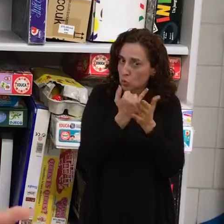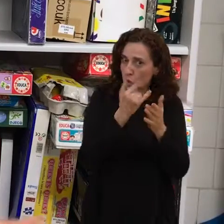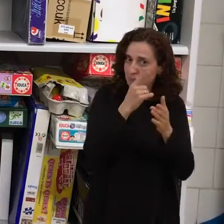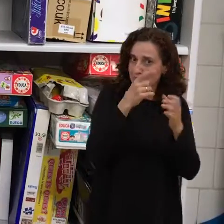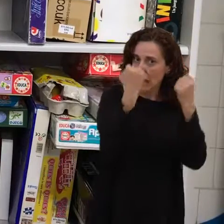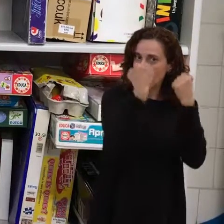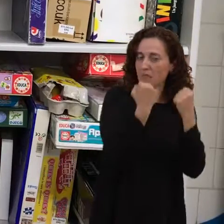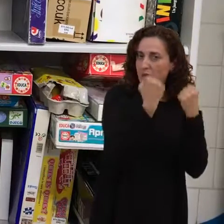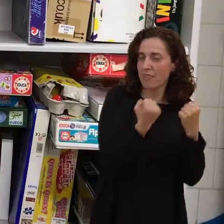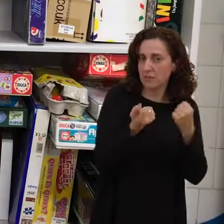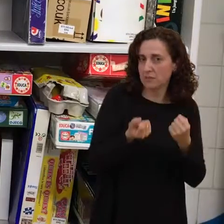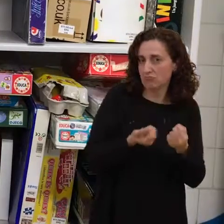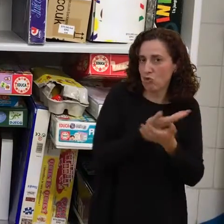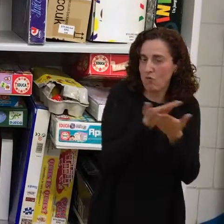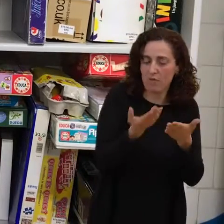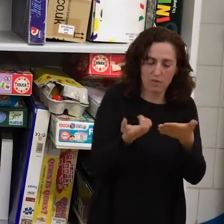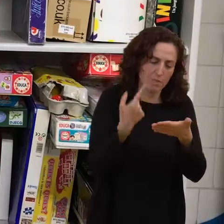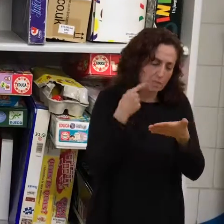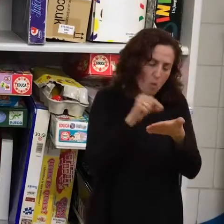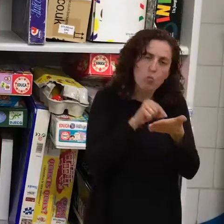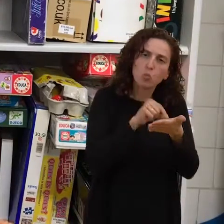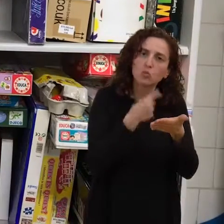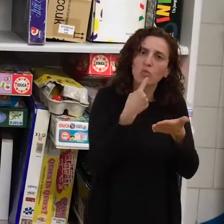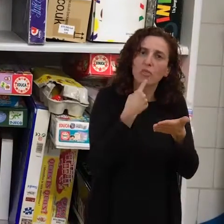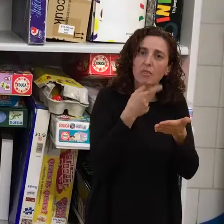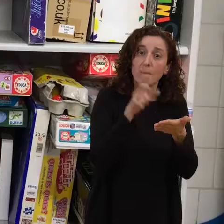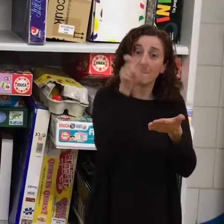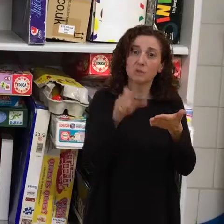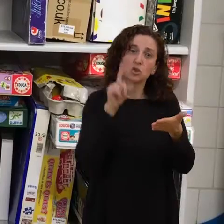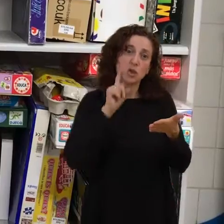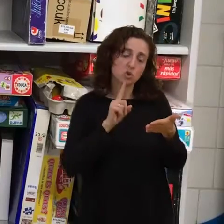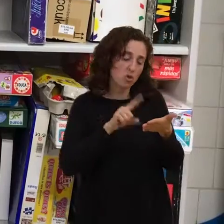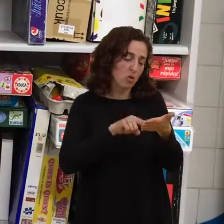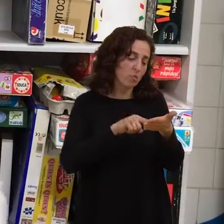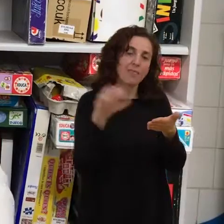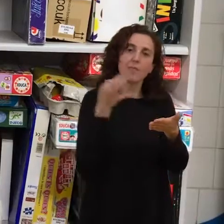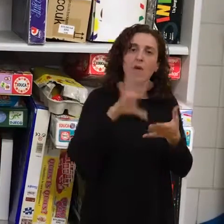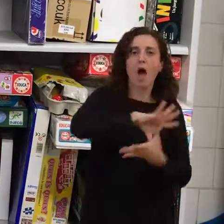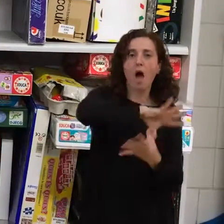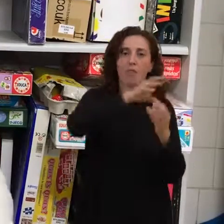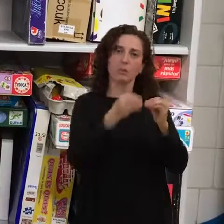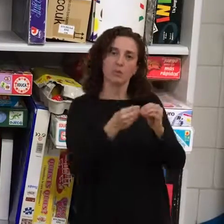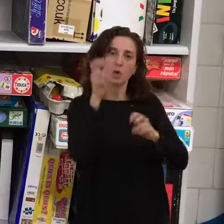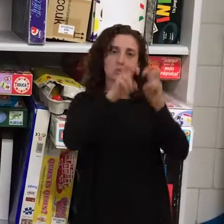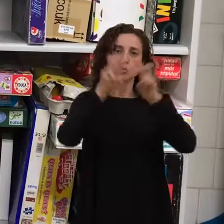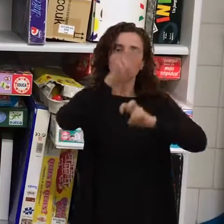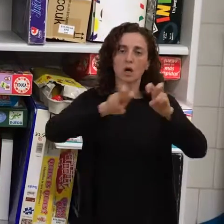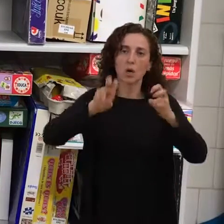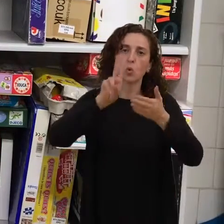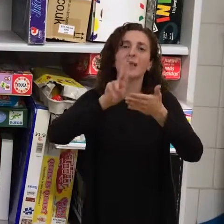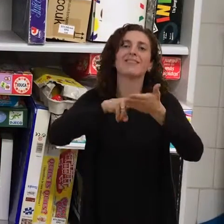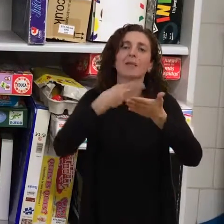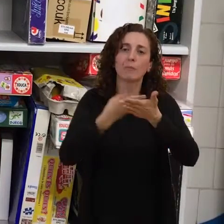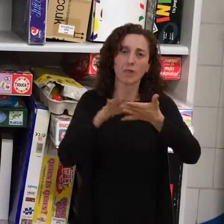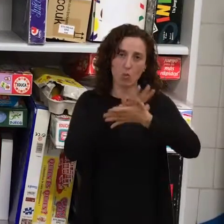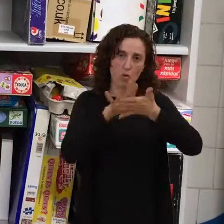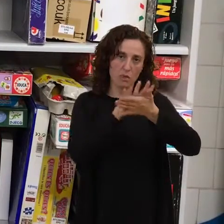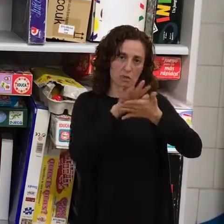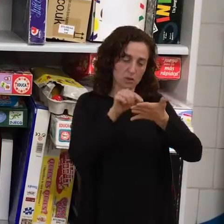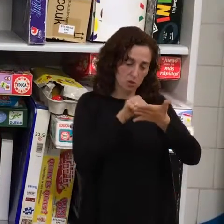para personas sordas tienen que adaptarlo y buscar un intérprete de lengua de signos. Para